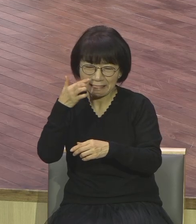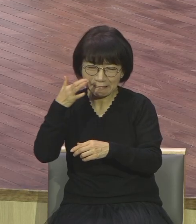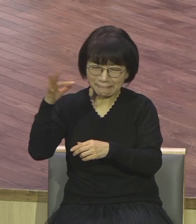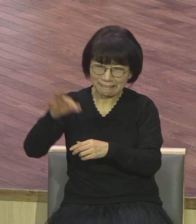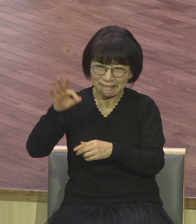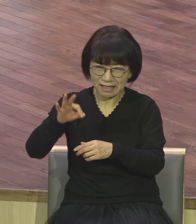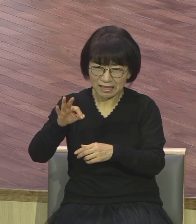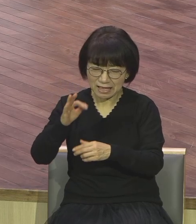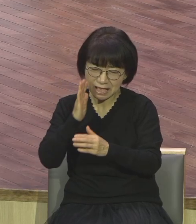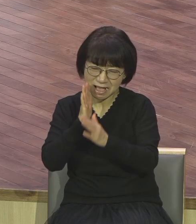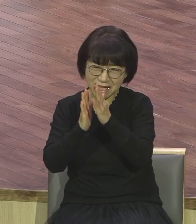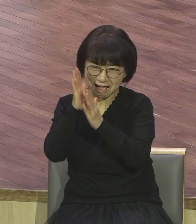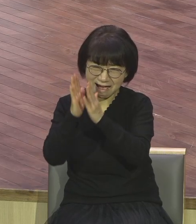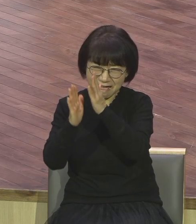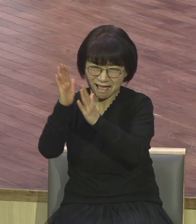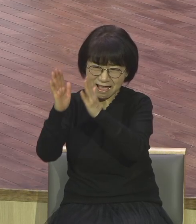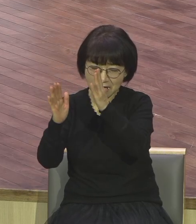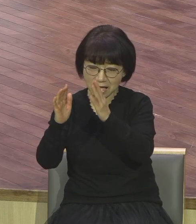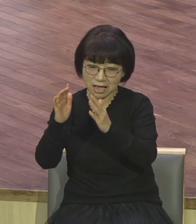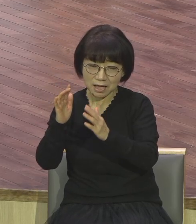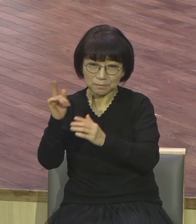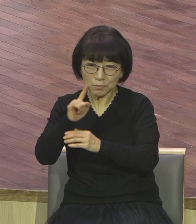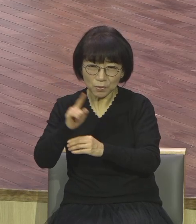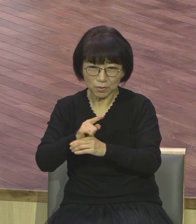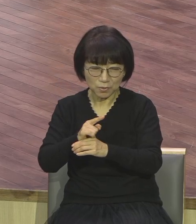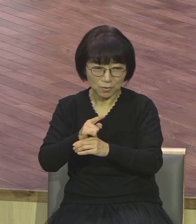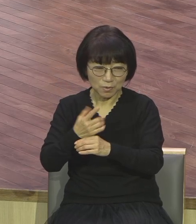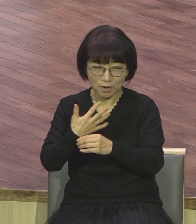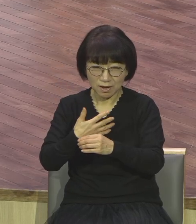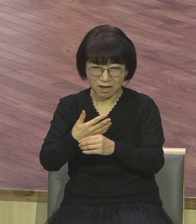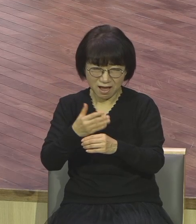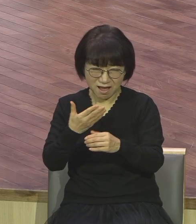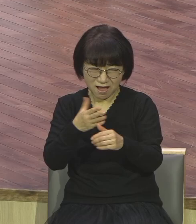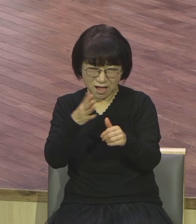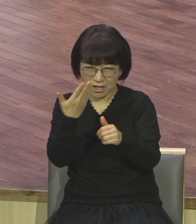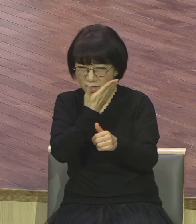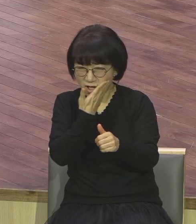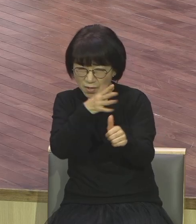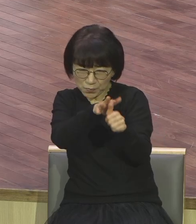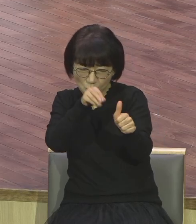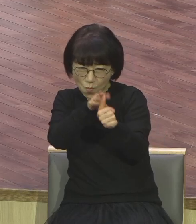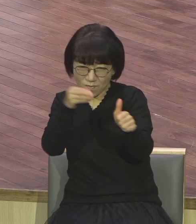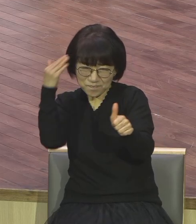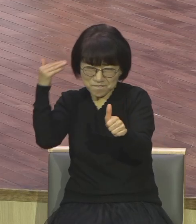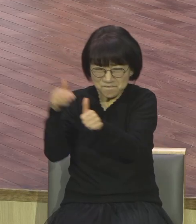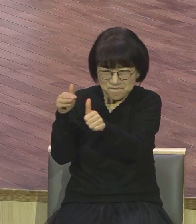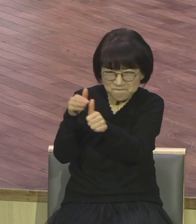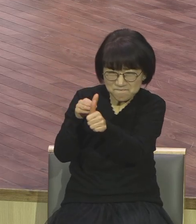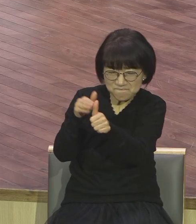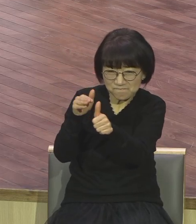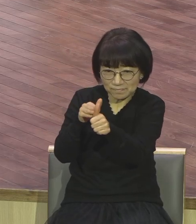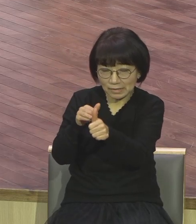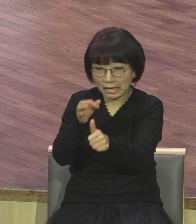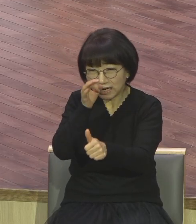3장의 현장을 살아가는 그 자체가 어렵고 힘듭니다 힘듭니다 그러나